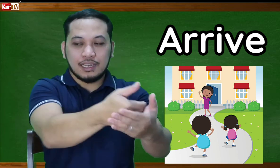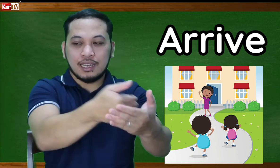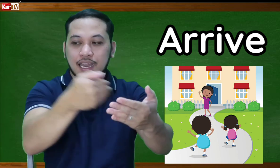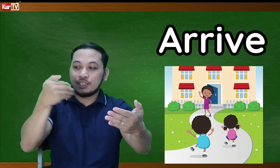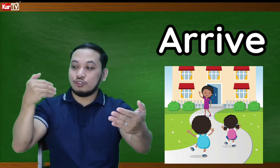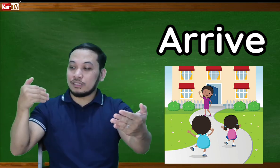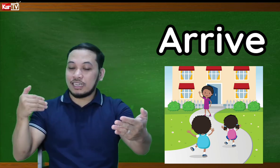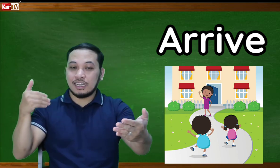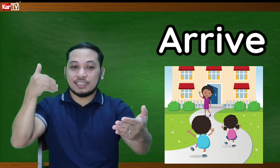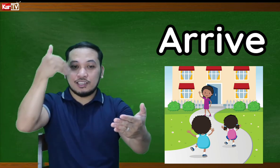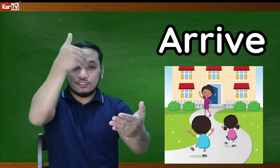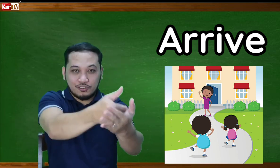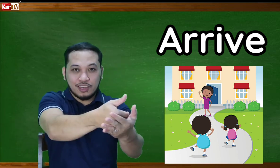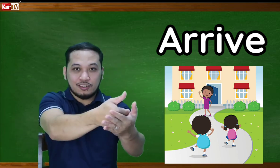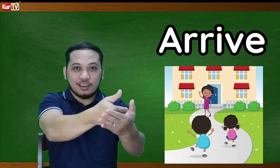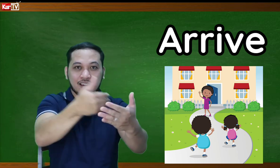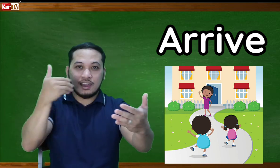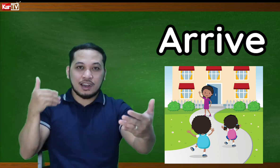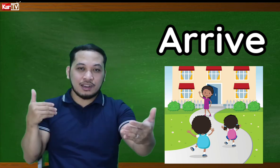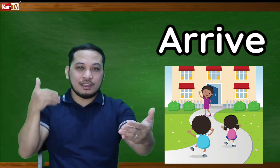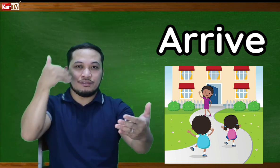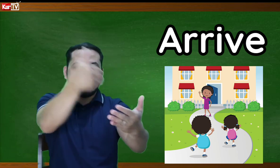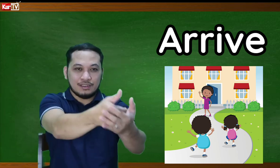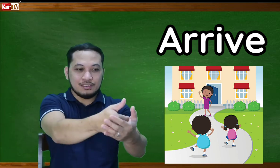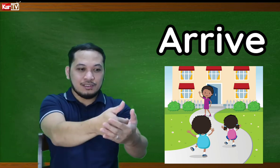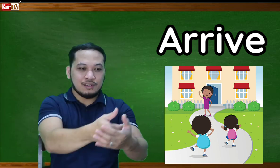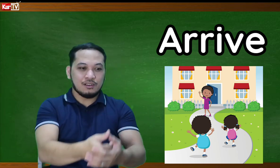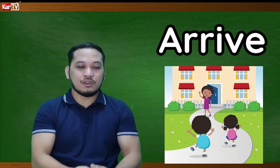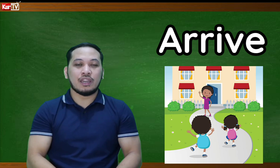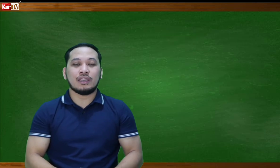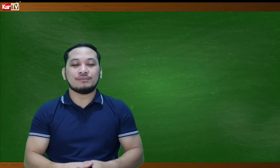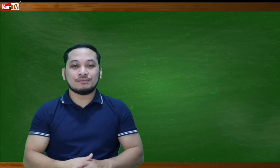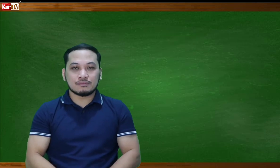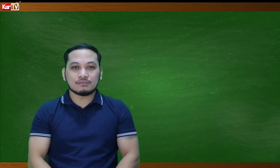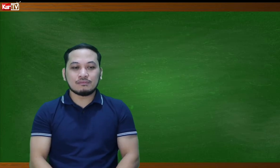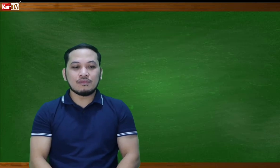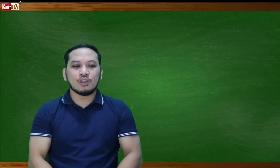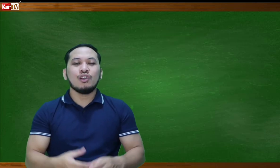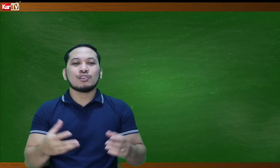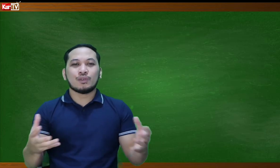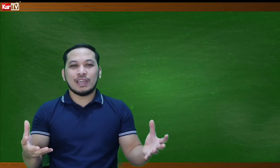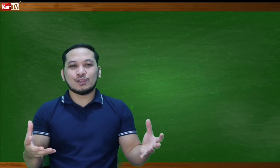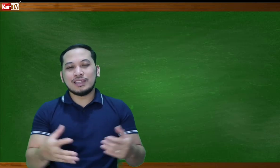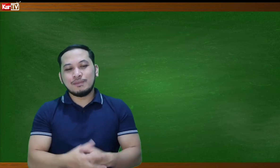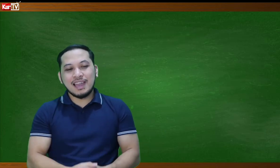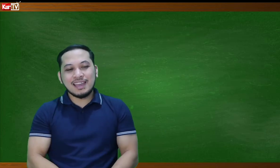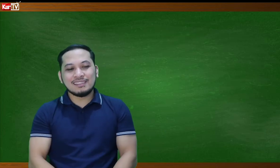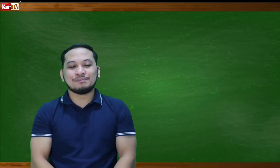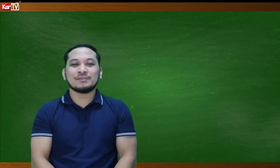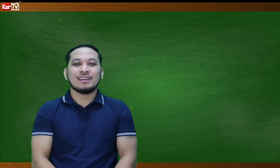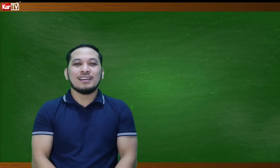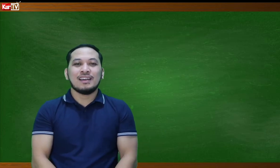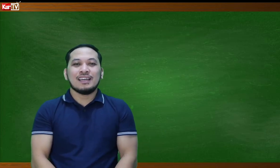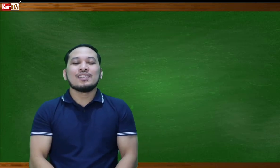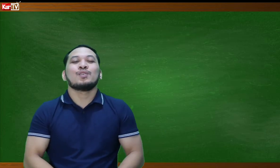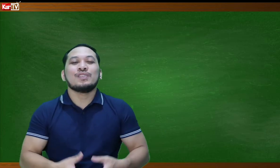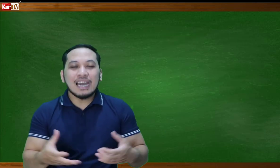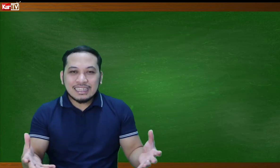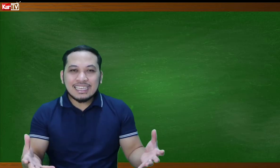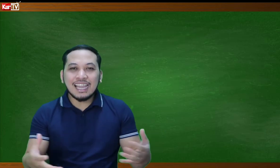Arad dumating agad kayo. Tawad, gano'n na. Arrive. Okay. So, eto na,'amaran. Nakarating na